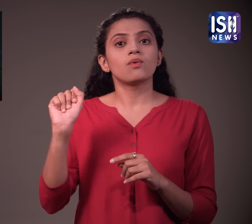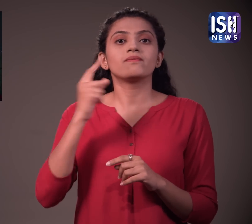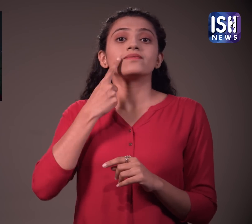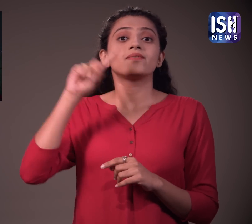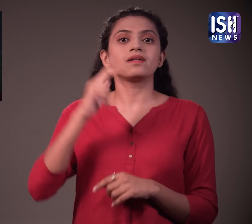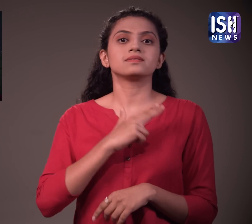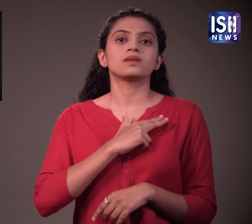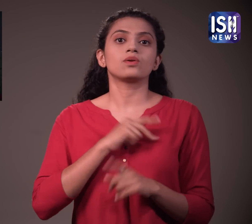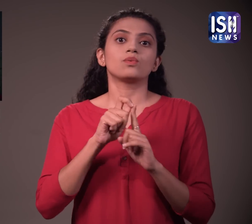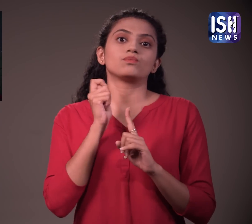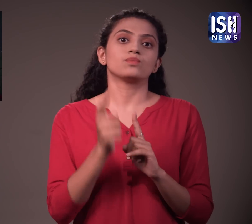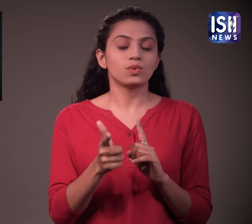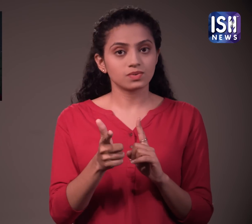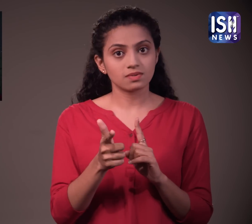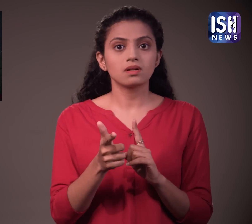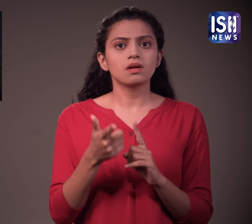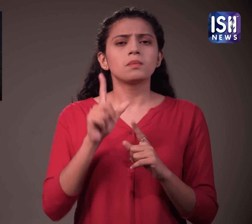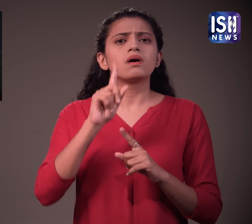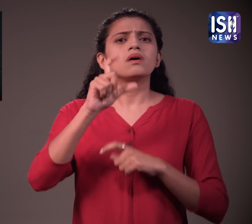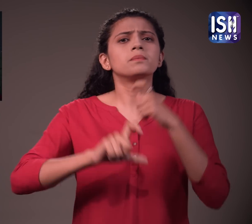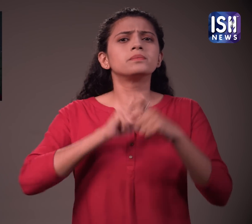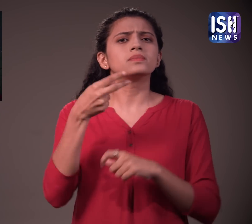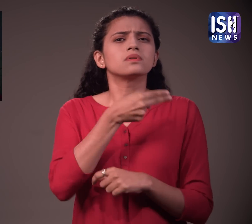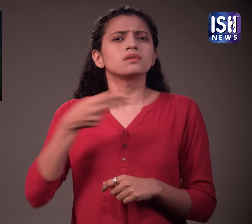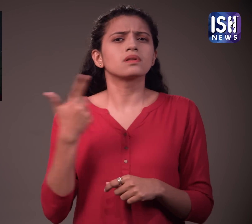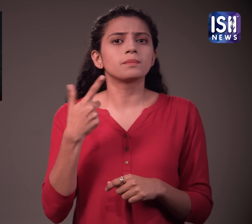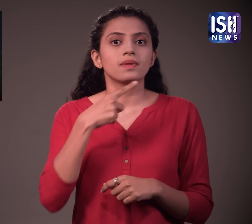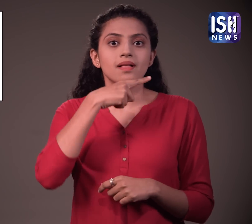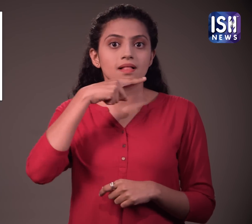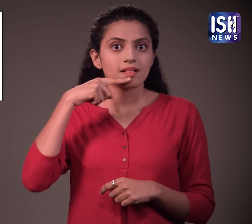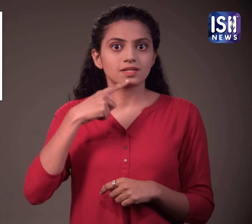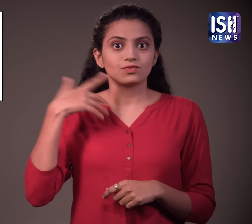प्रोडक्शन हाउस रेड चिरीज एंटर्टेन्मेंट वारा प्रोड्यूस किया जाएगा।